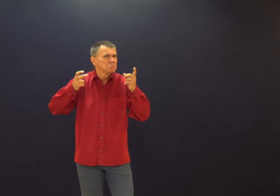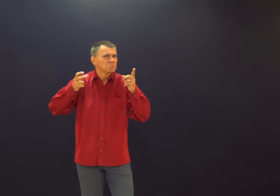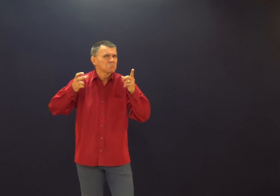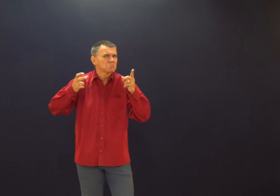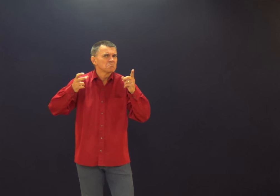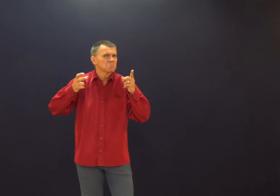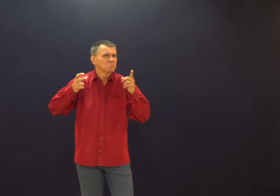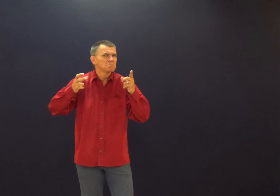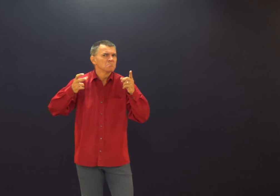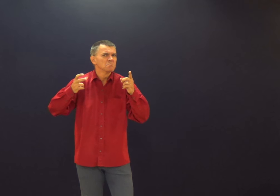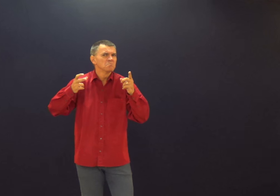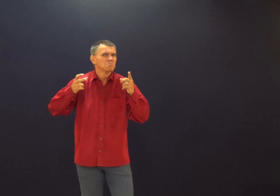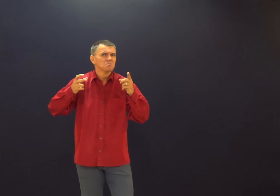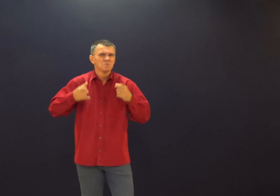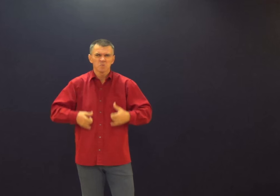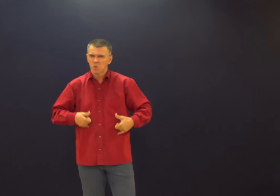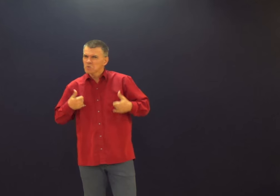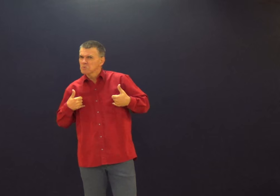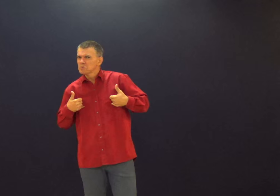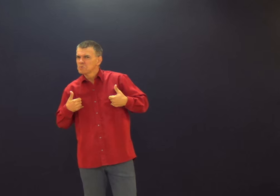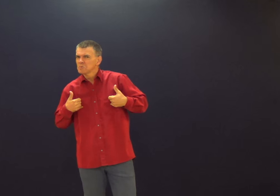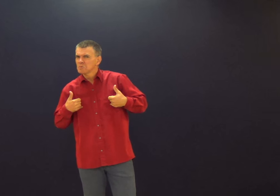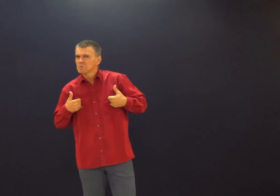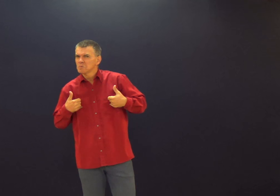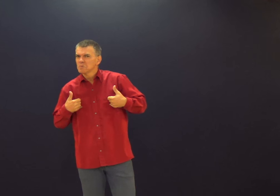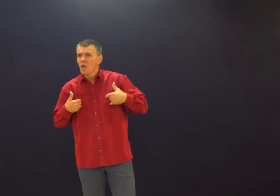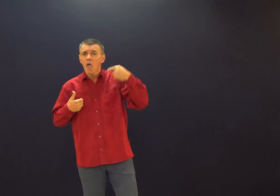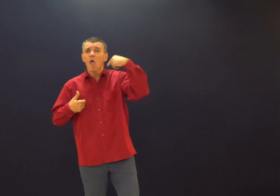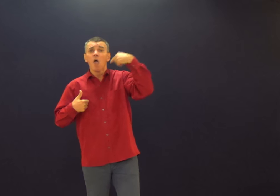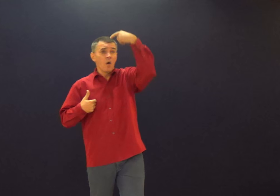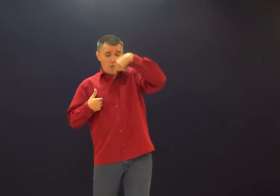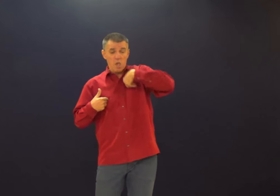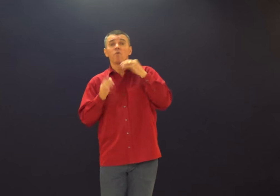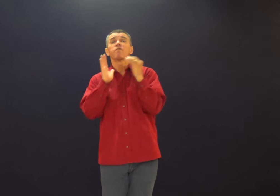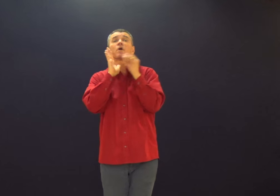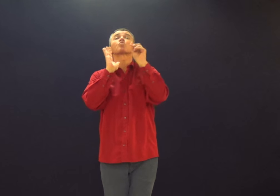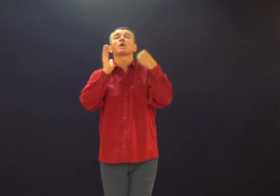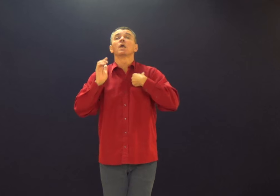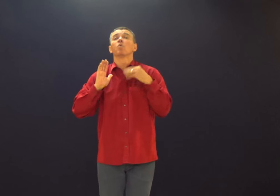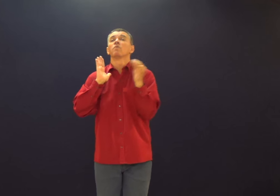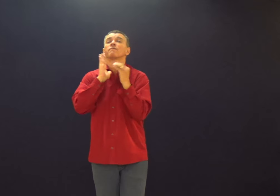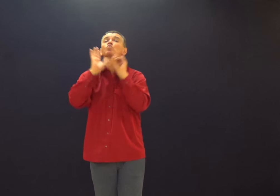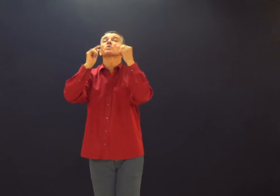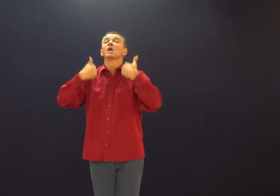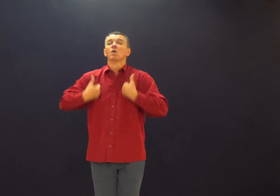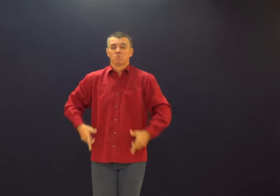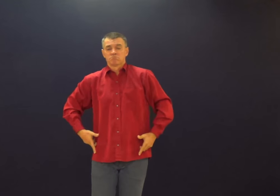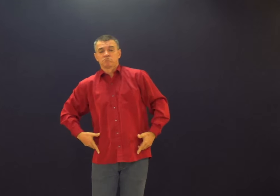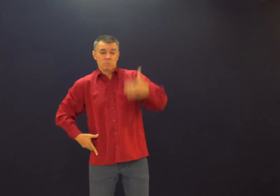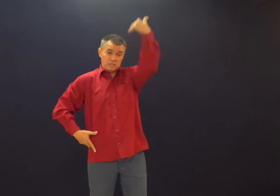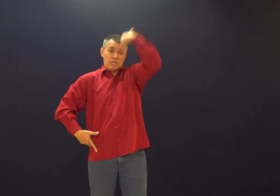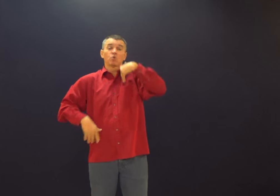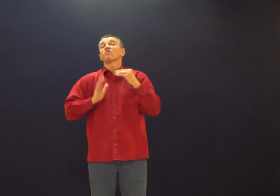Vocês não perceberam? Orgulho? O que que faltou em mim?